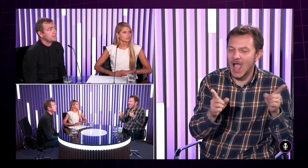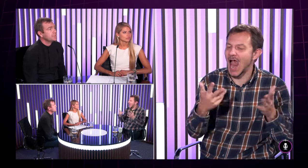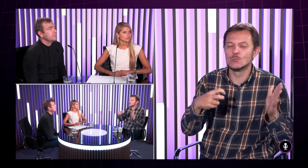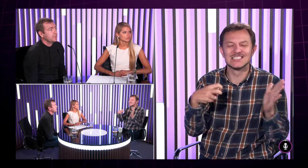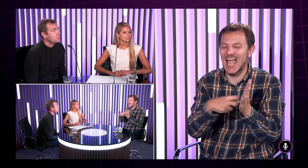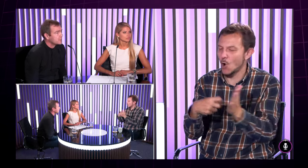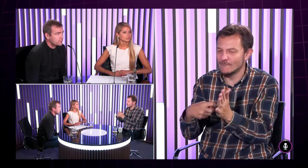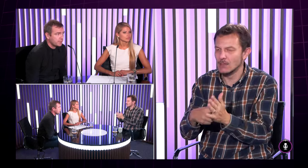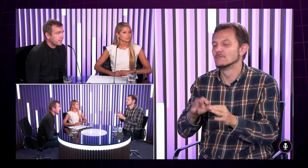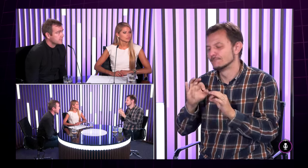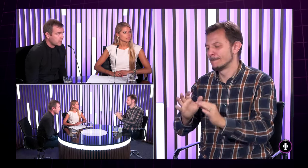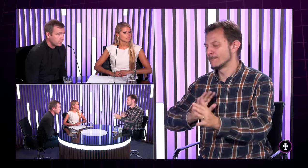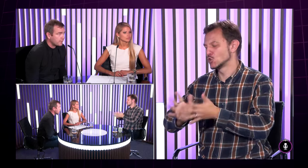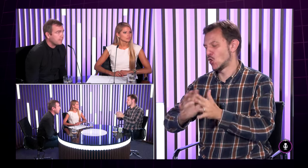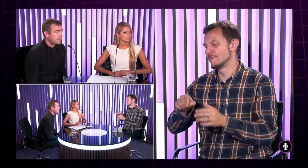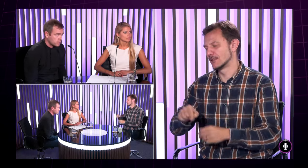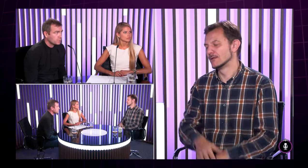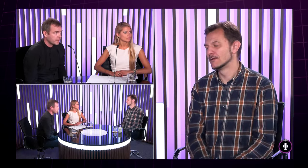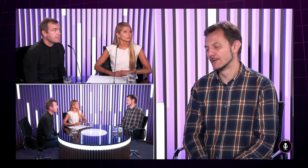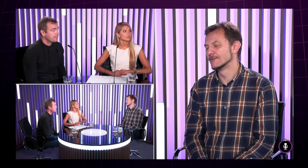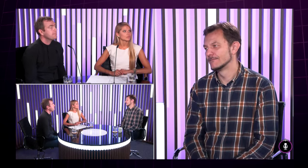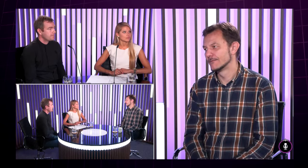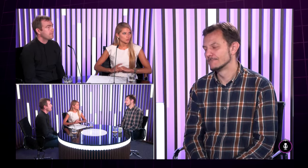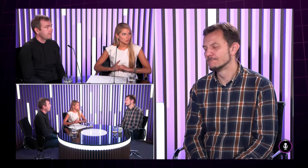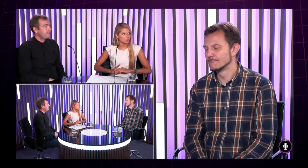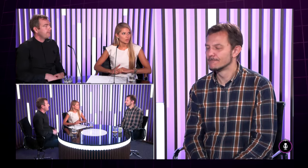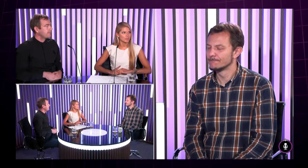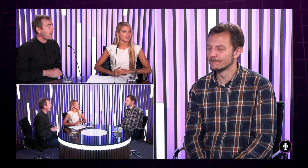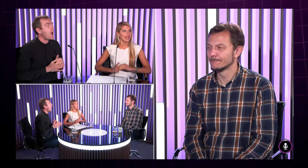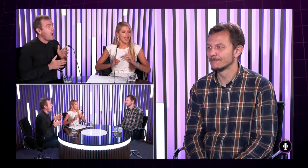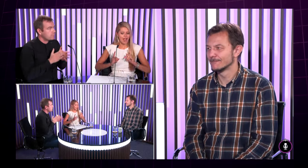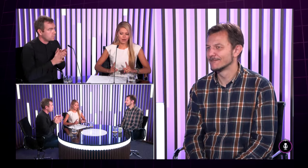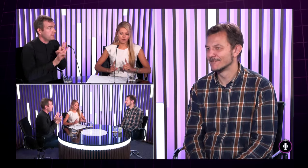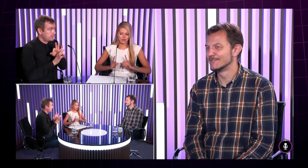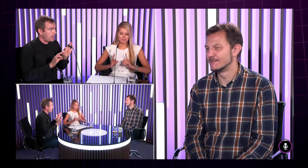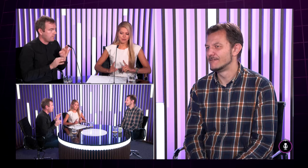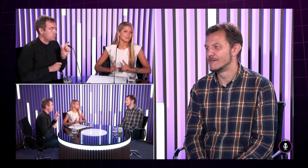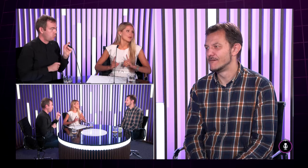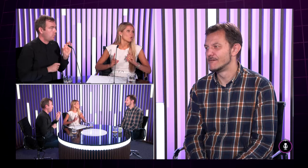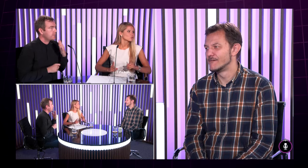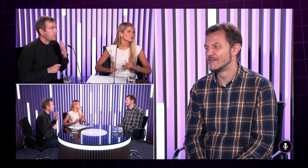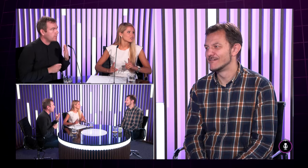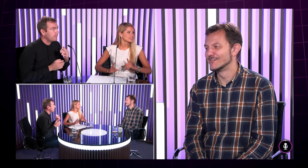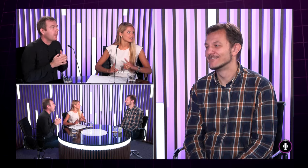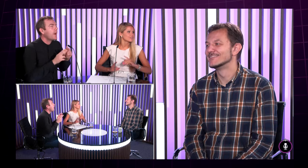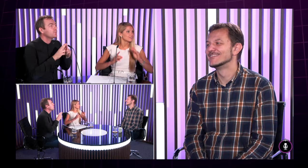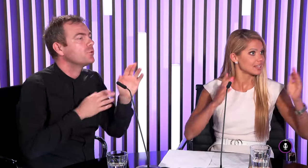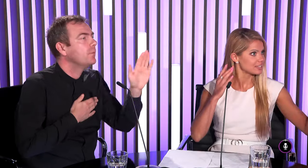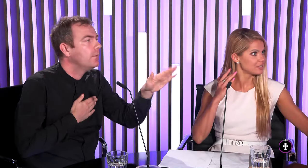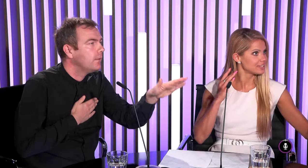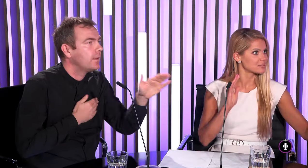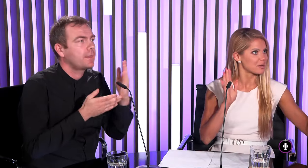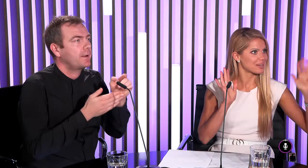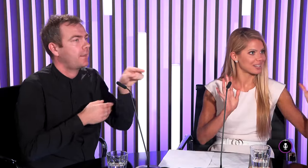napríklad my neukazujeme neznakujeme my posunkujeme posunkujeme a ako vás máme osloviť keď